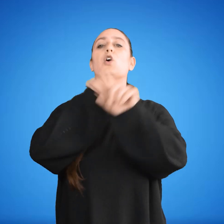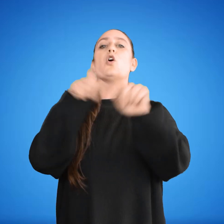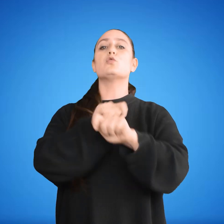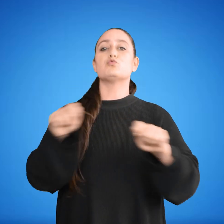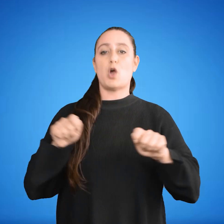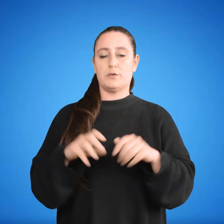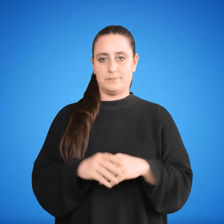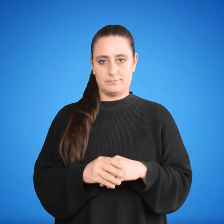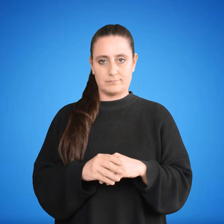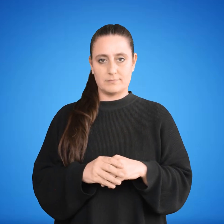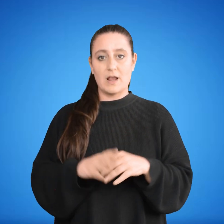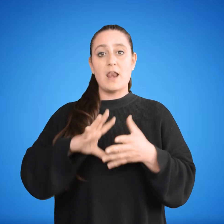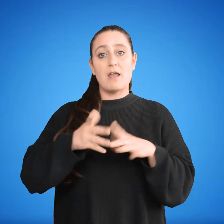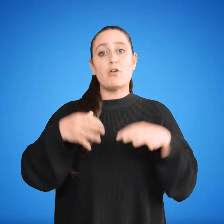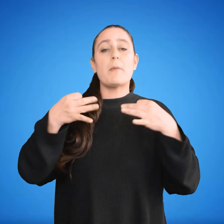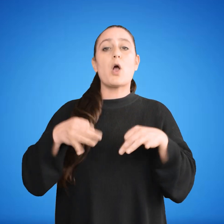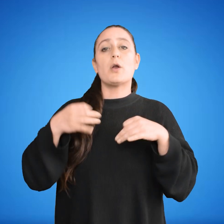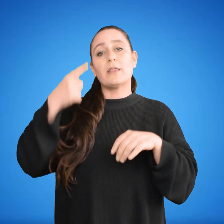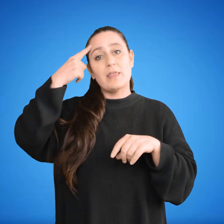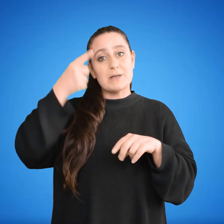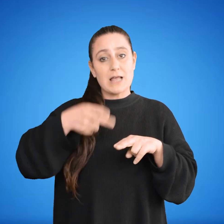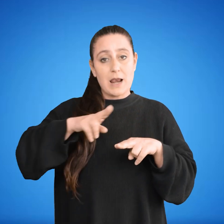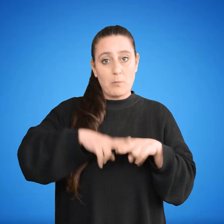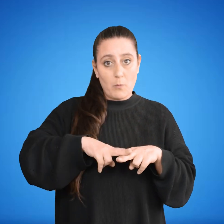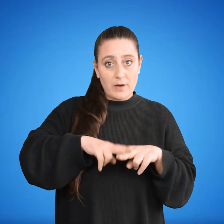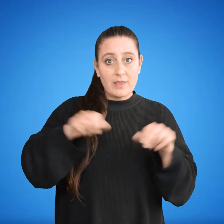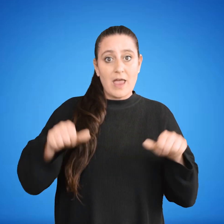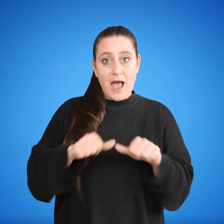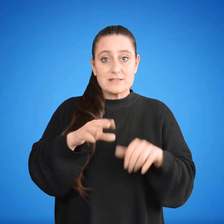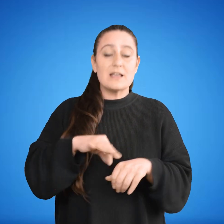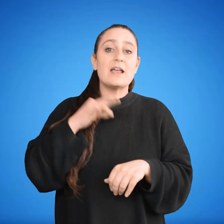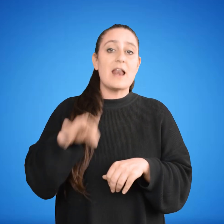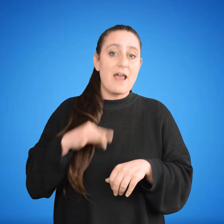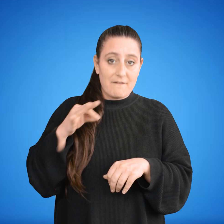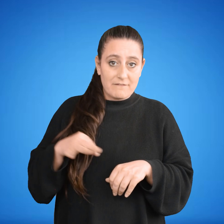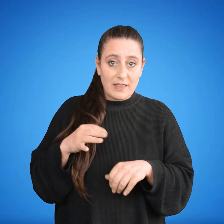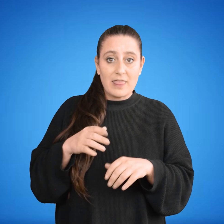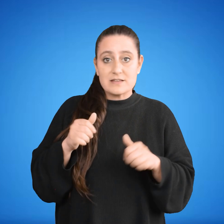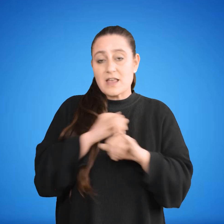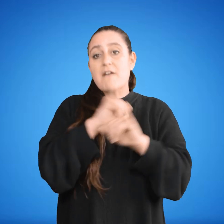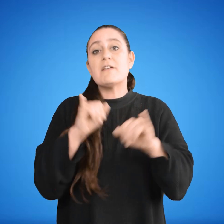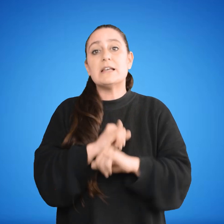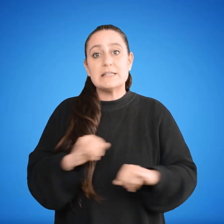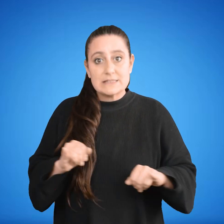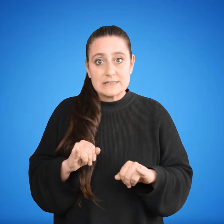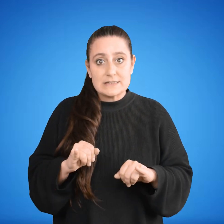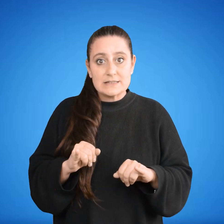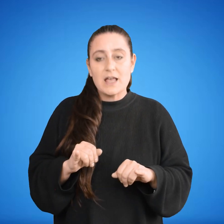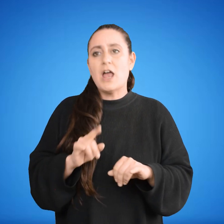Conclusión. La forma correcta de pensar la muerte hace que la vida sea dichosa, feliz, no porque